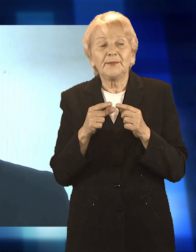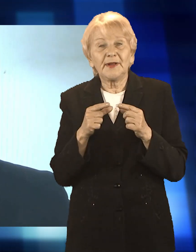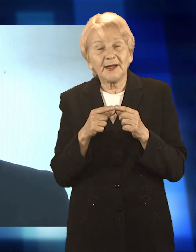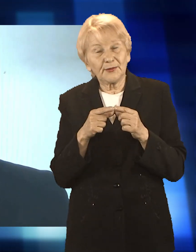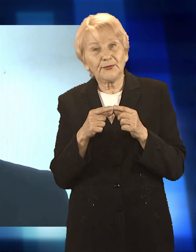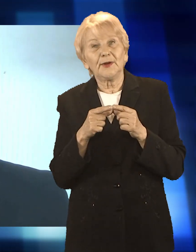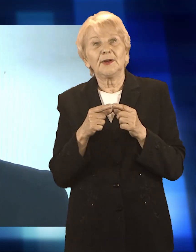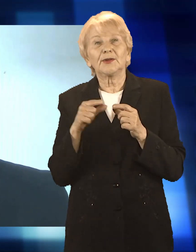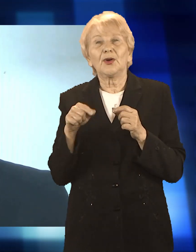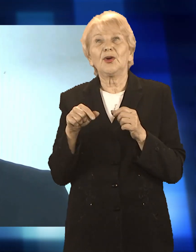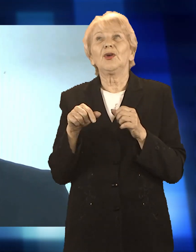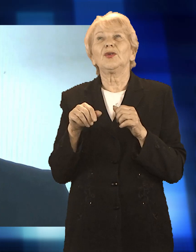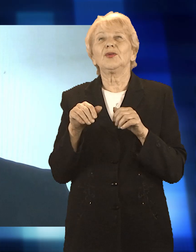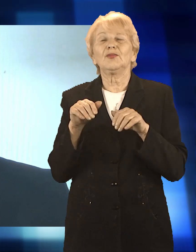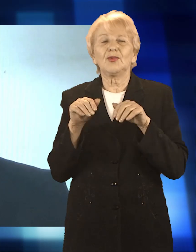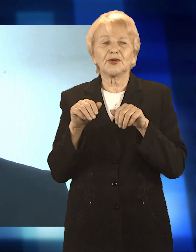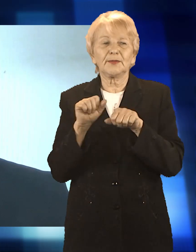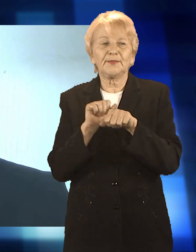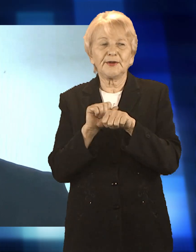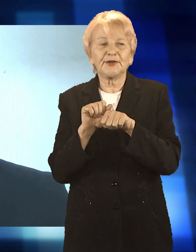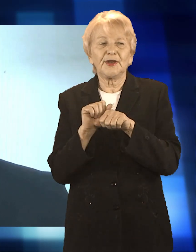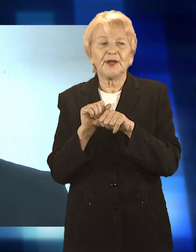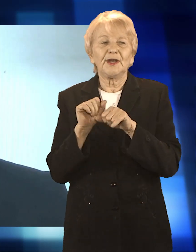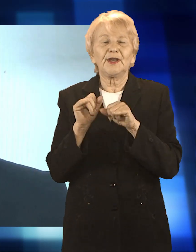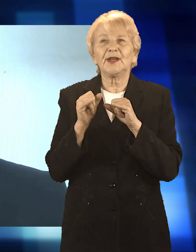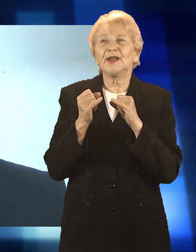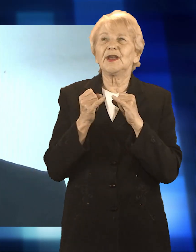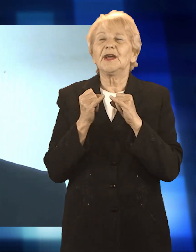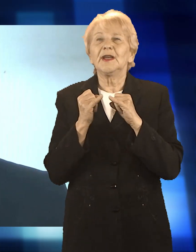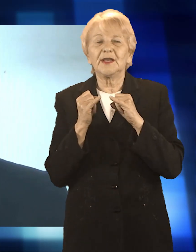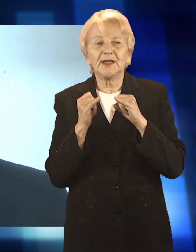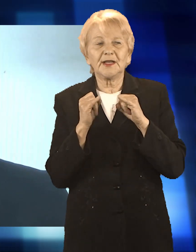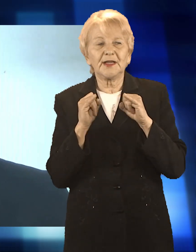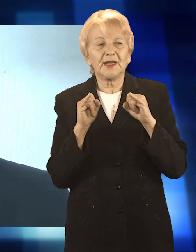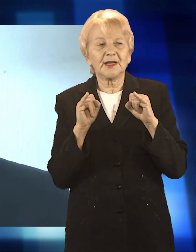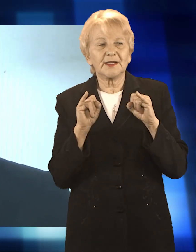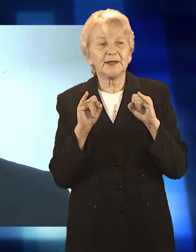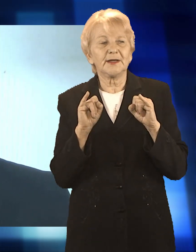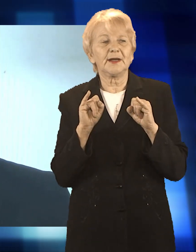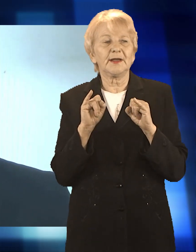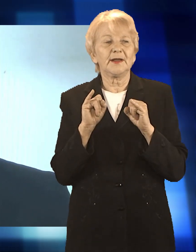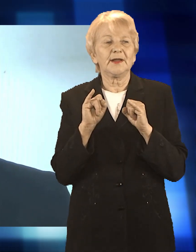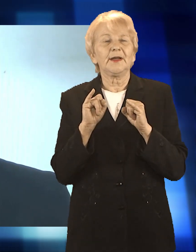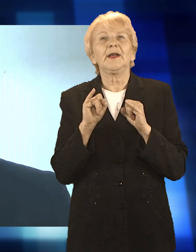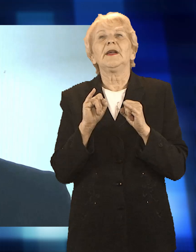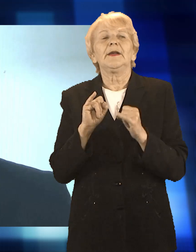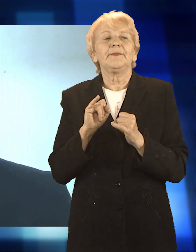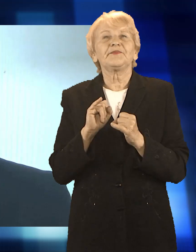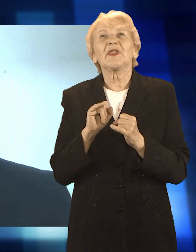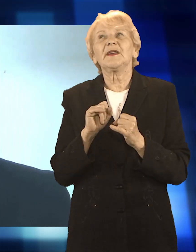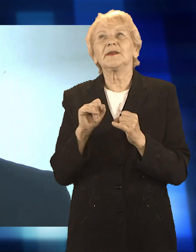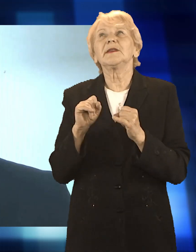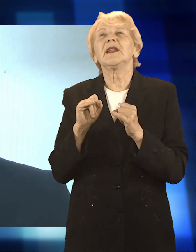jakby na samym początku istnienia komunikacji powstał. Bo co z tego, że komunikacja ma istnieć, czy kokolwiek ma przewozić, jeżeli nie będzie